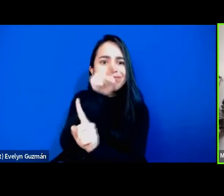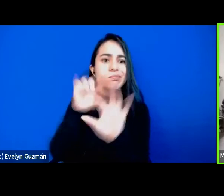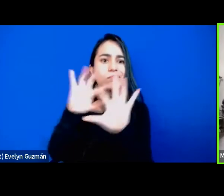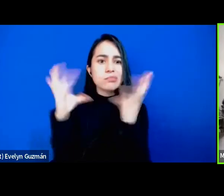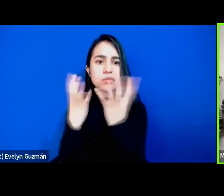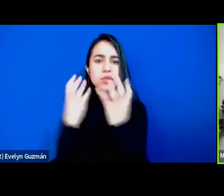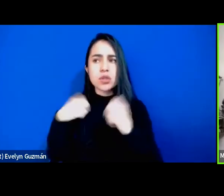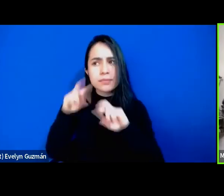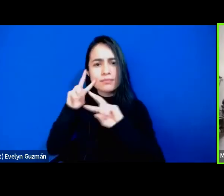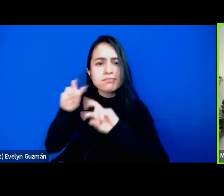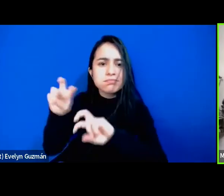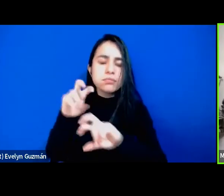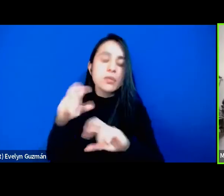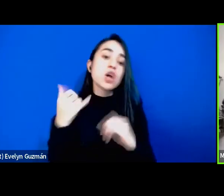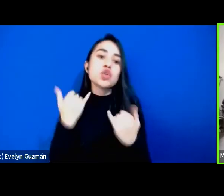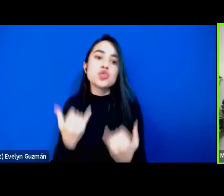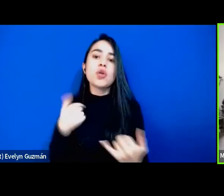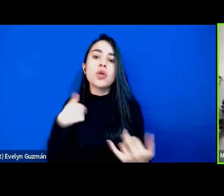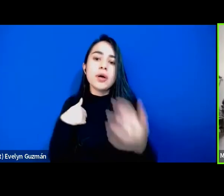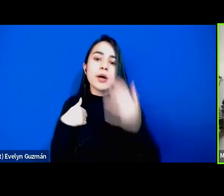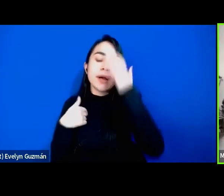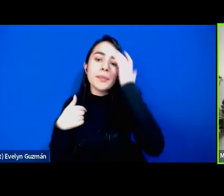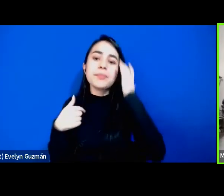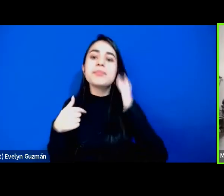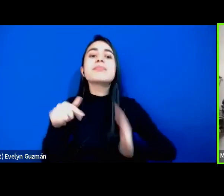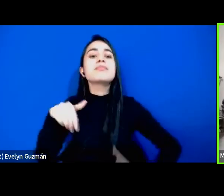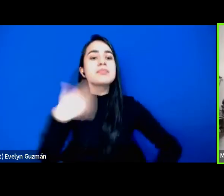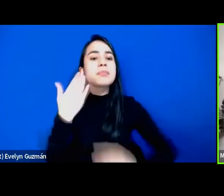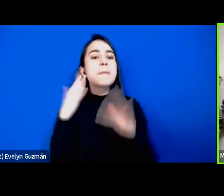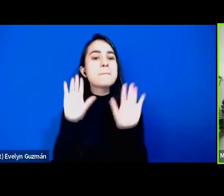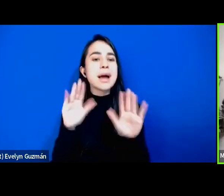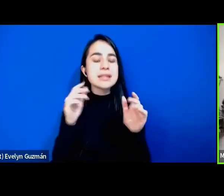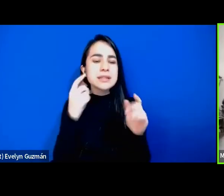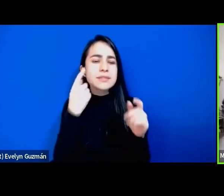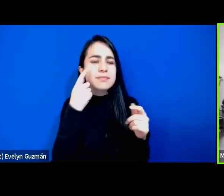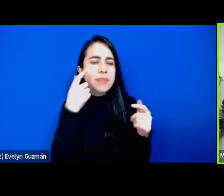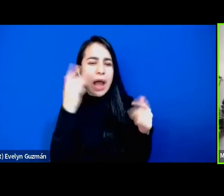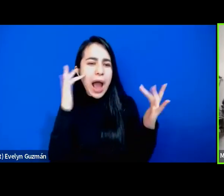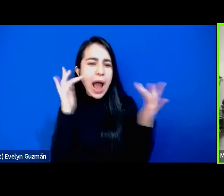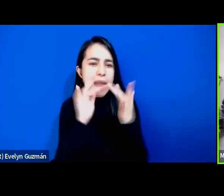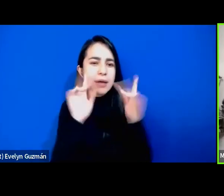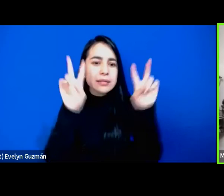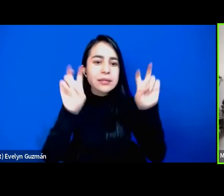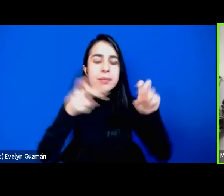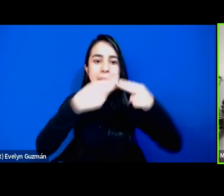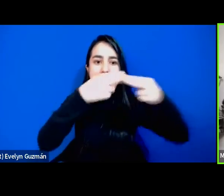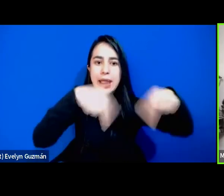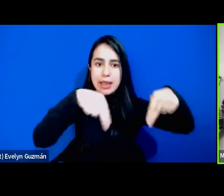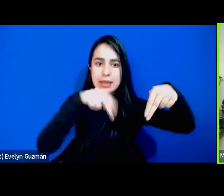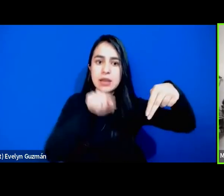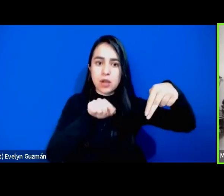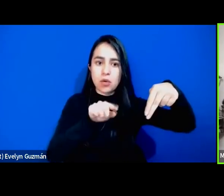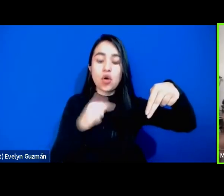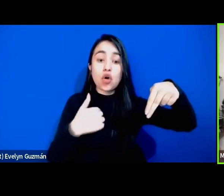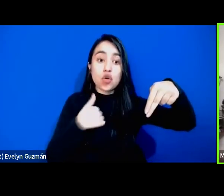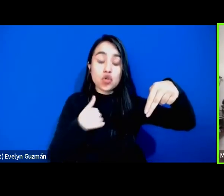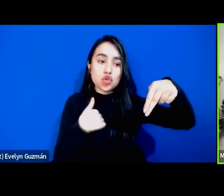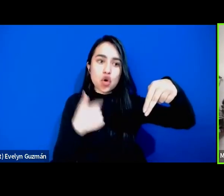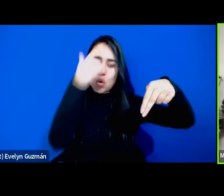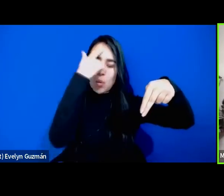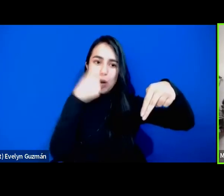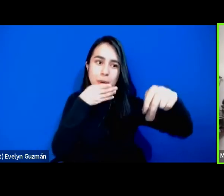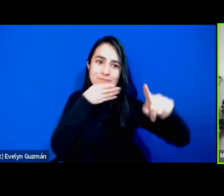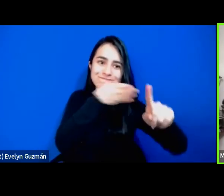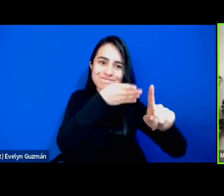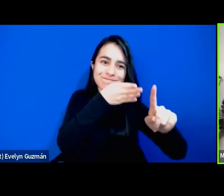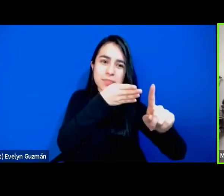y, y yo comencé desde una búsqueda más bien de género, y tuve que desviarme a, bueno, desviarme, o como ampliar esta